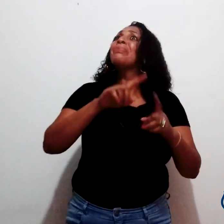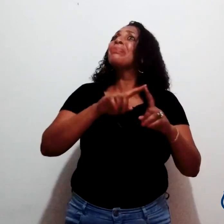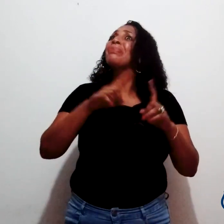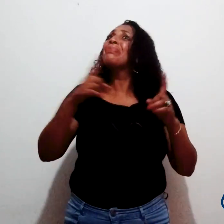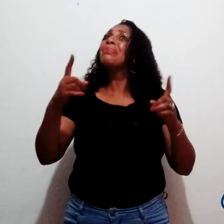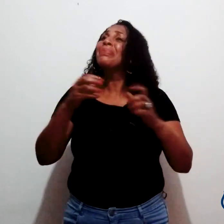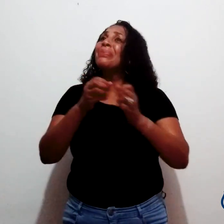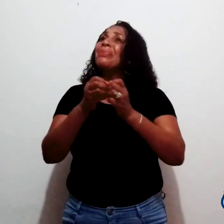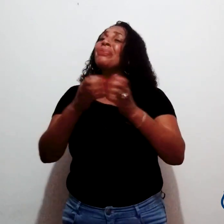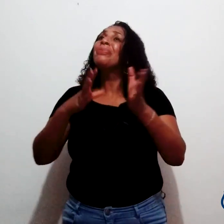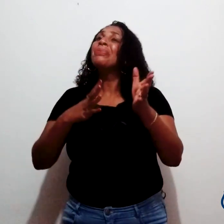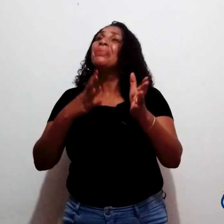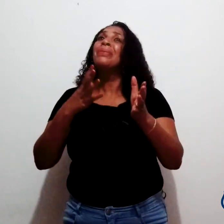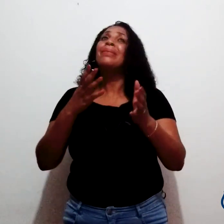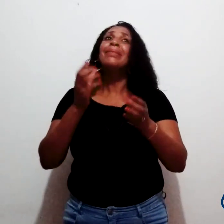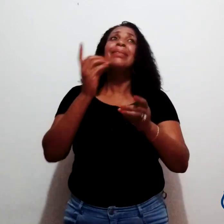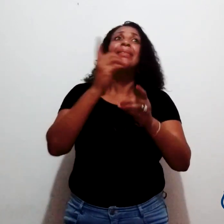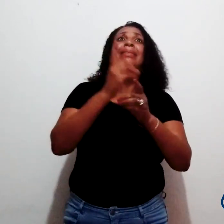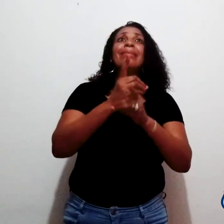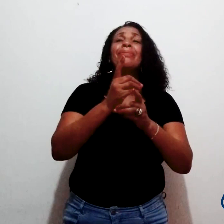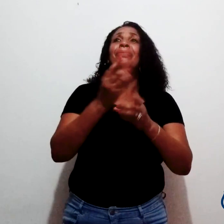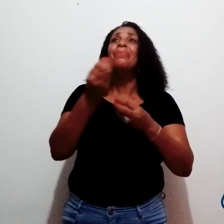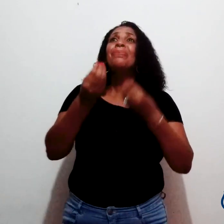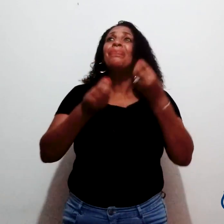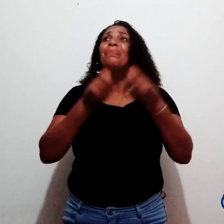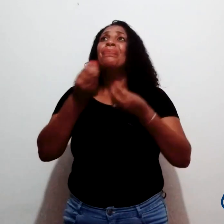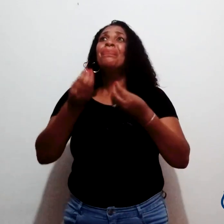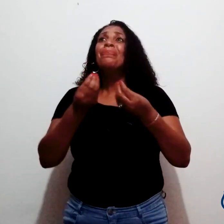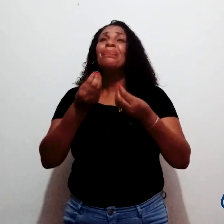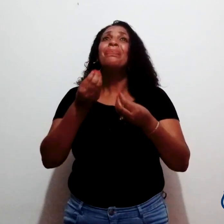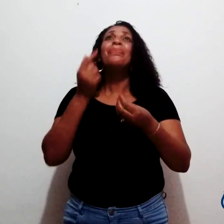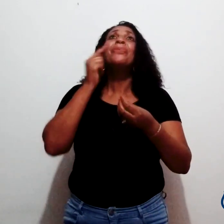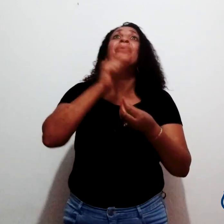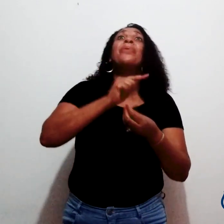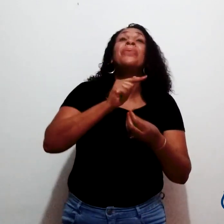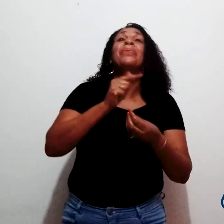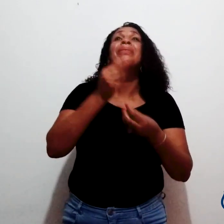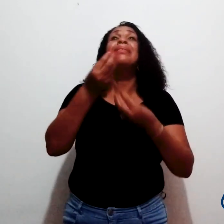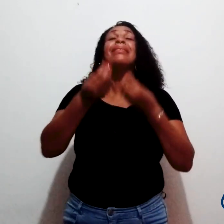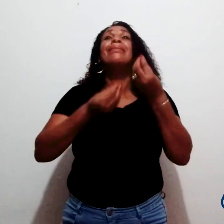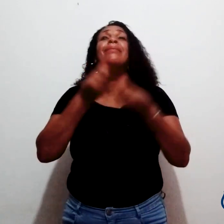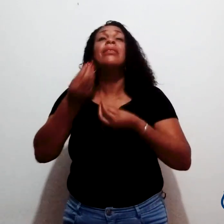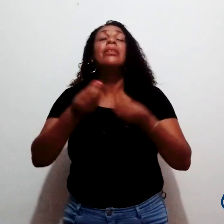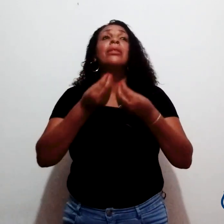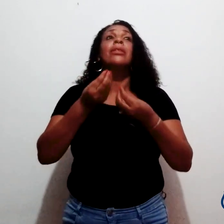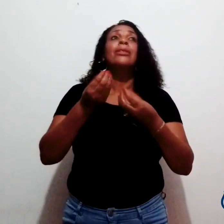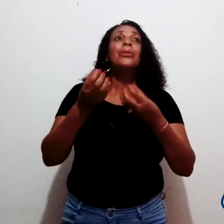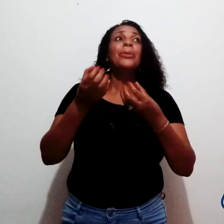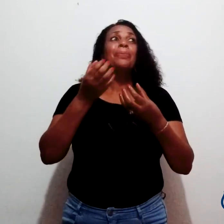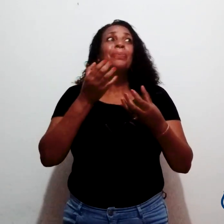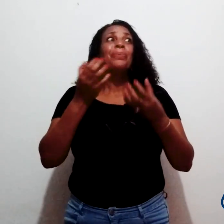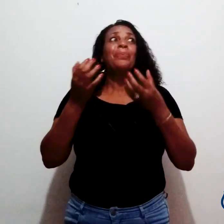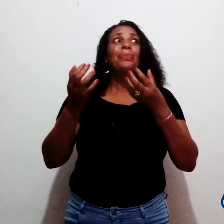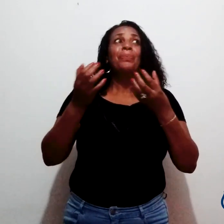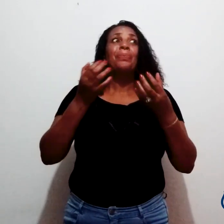assim, sabe, me fazia mal. Eu ficava pensando, como que vai ser pra eu me comunicar com o surdo, eu ficava com medo, sabe.